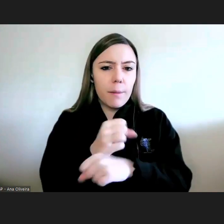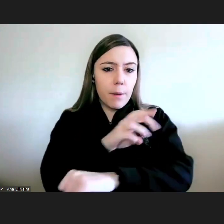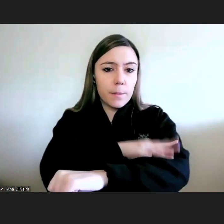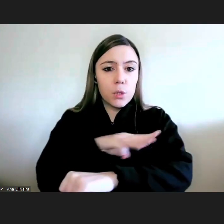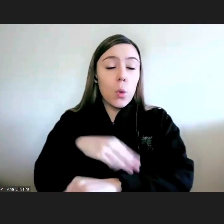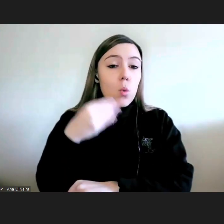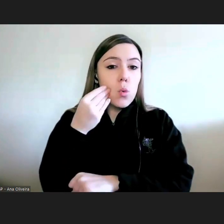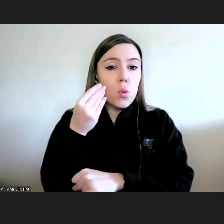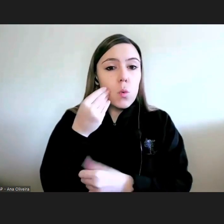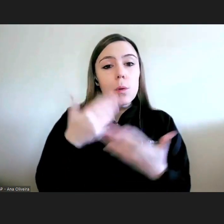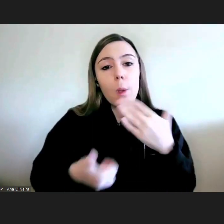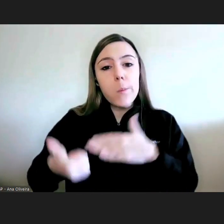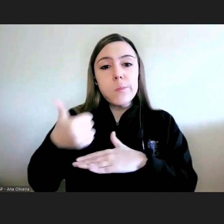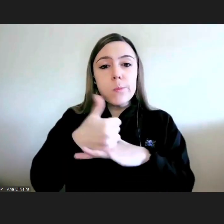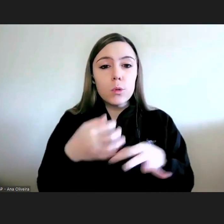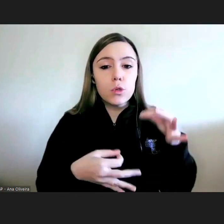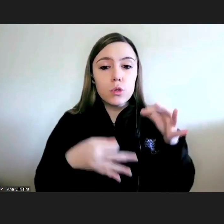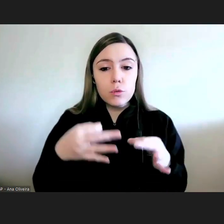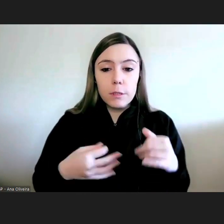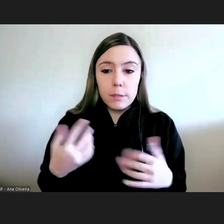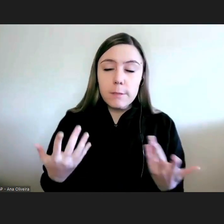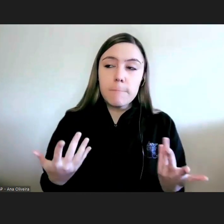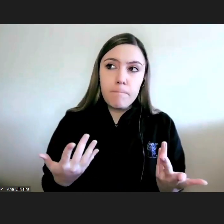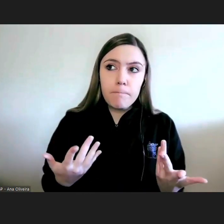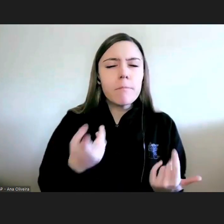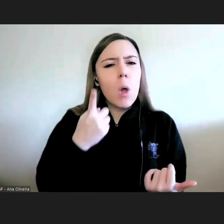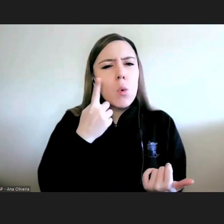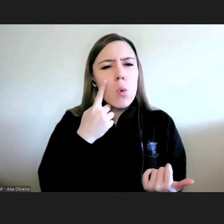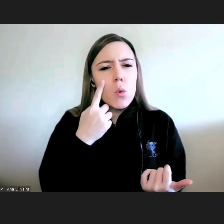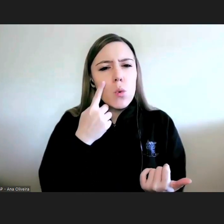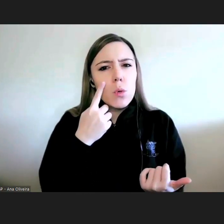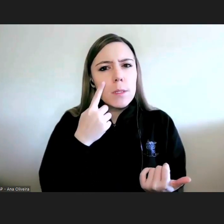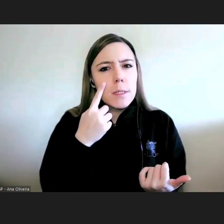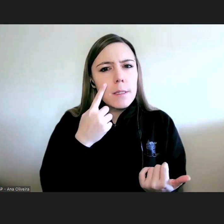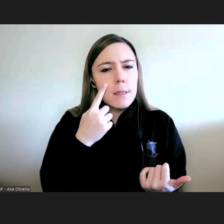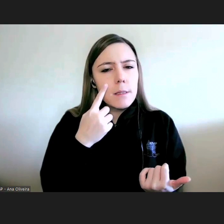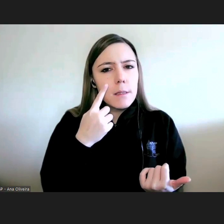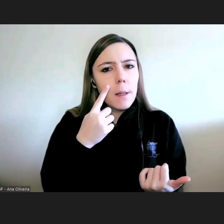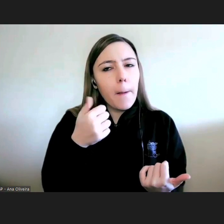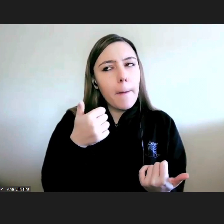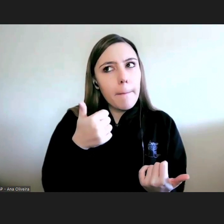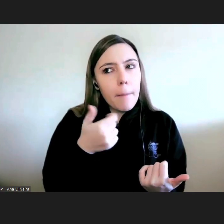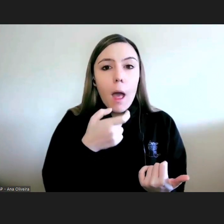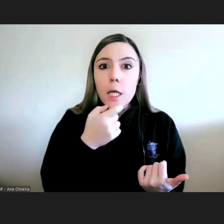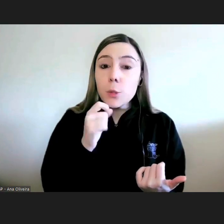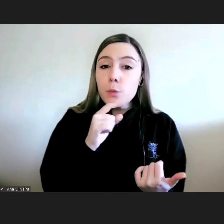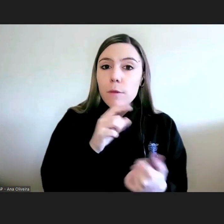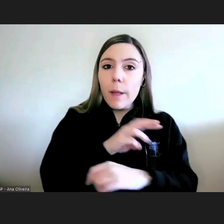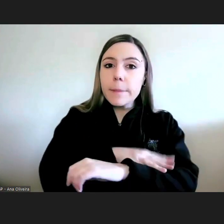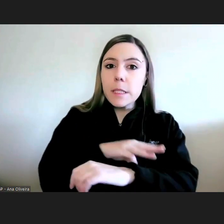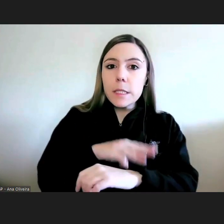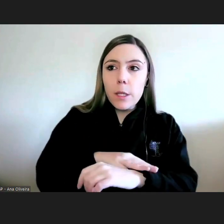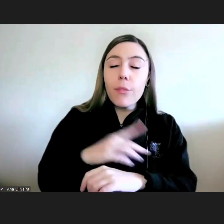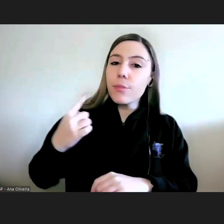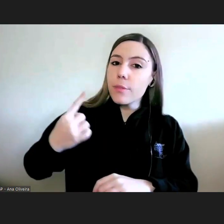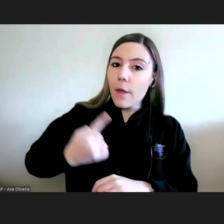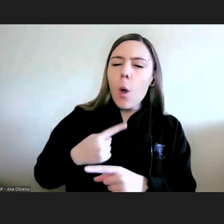provedor de justiça tem a obrigação de conhecer tão bem quanto consiga a administração porque não é possível